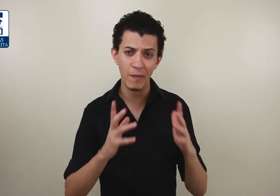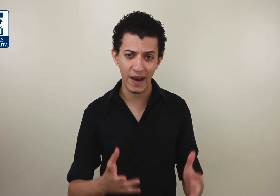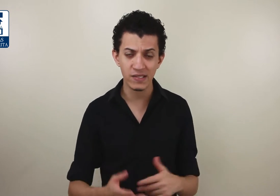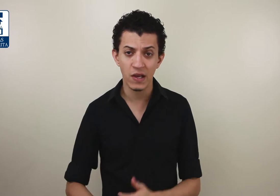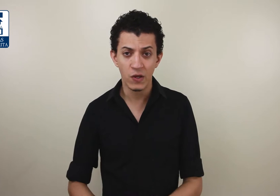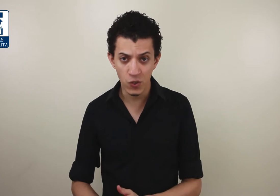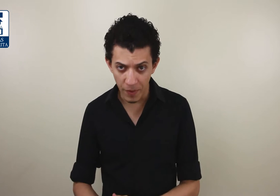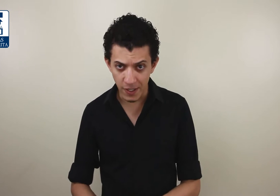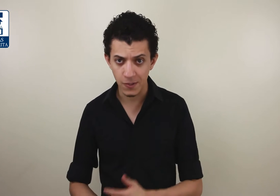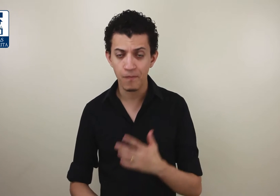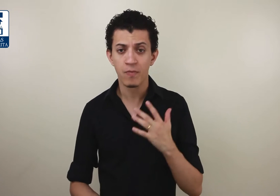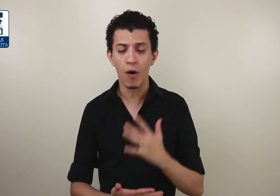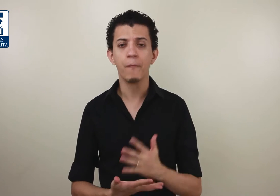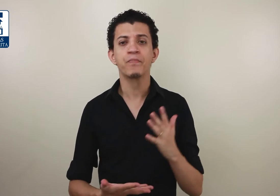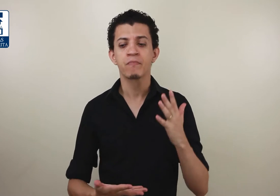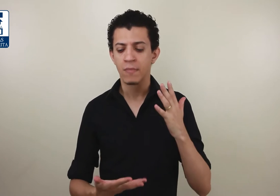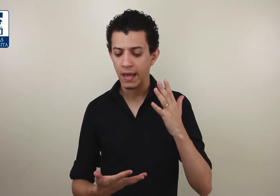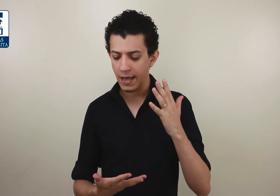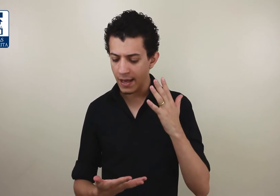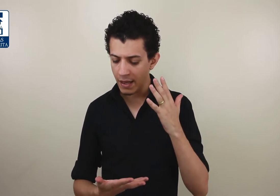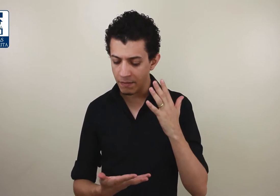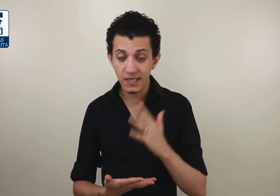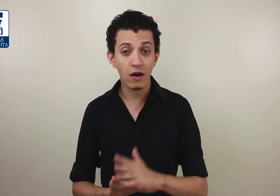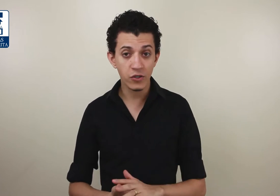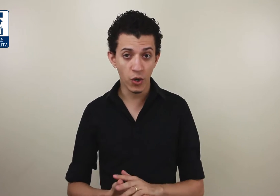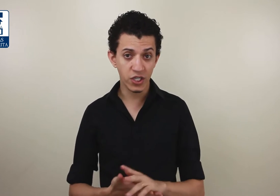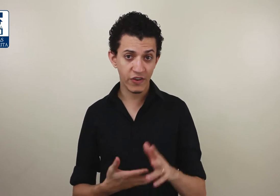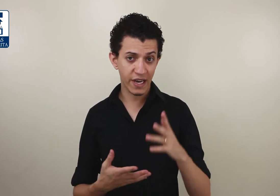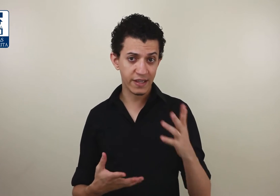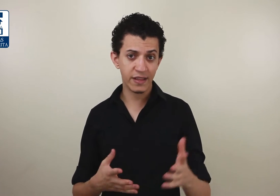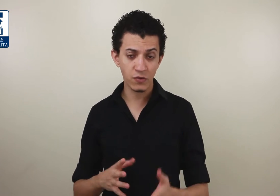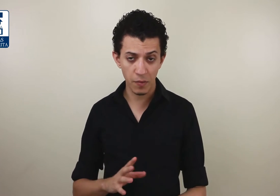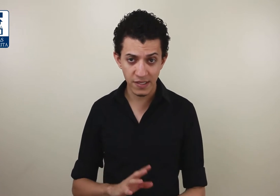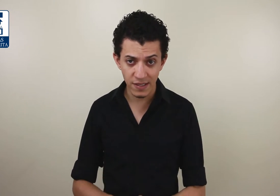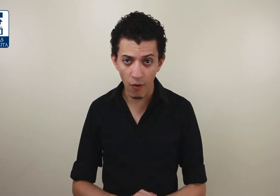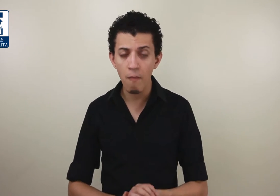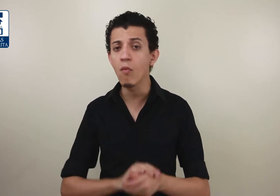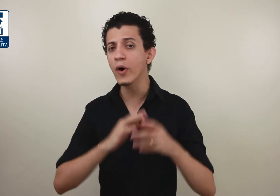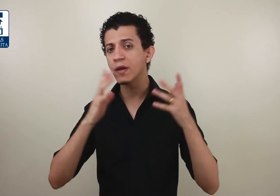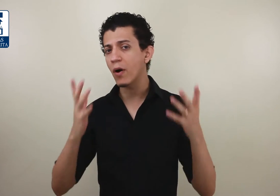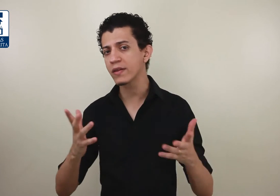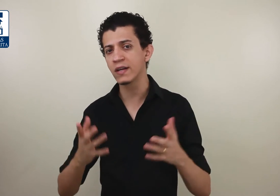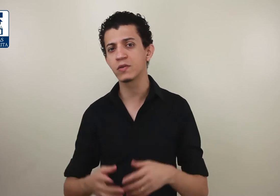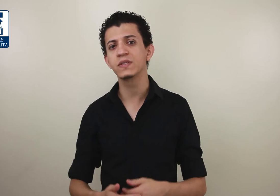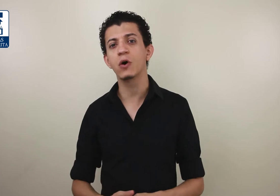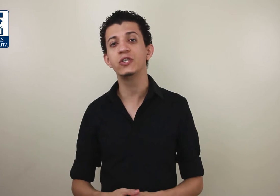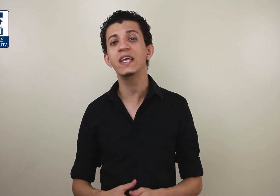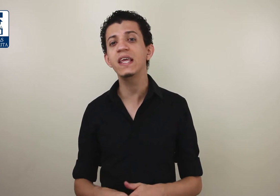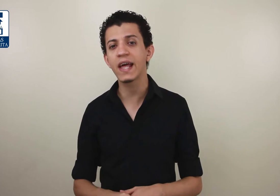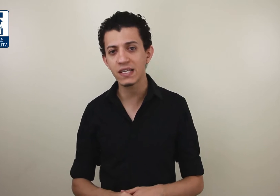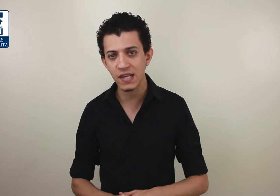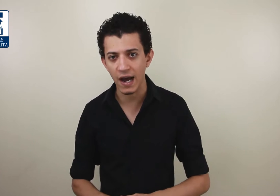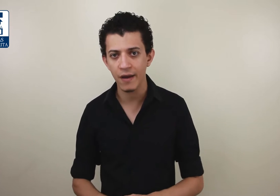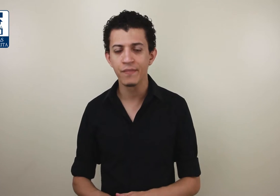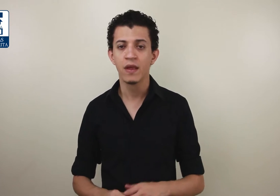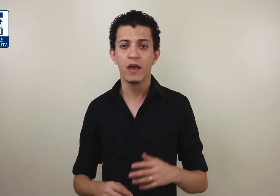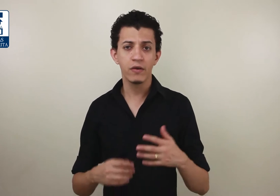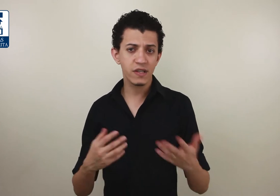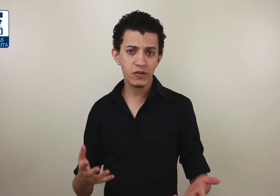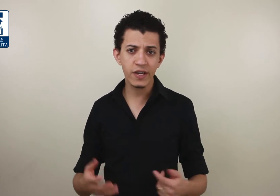mais sobre isso. Bom, nesta aula de hoje, a vai tratar então sobre esse sinal muito importante, que o sinal de ingressar. No sinal de